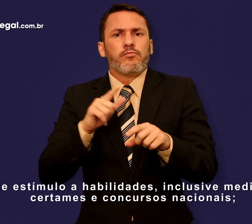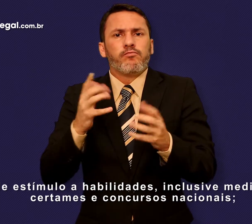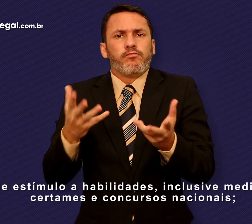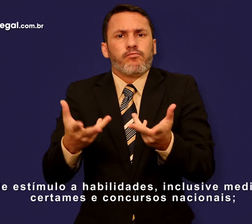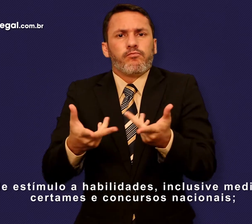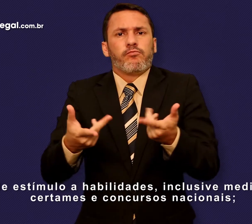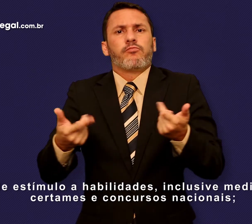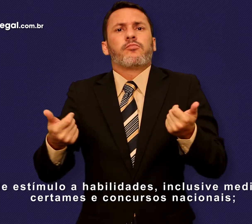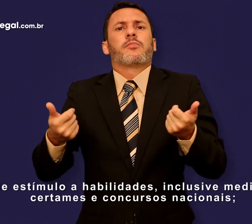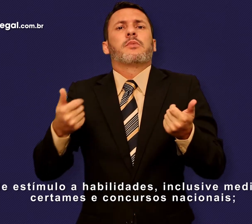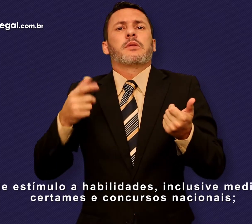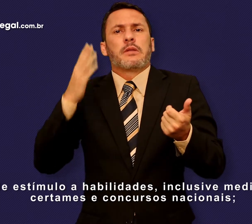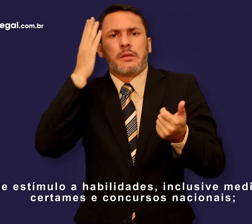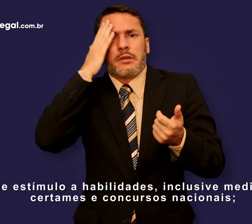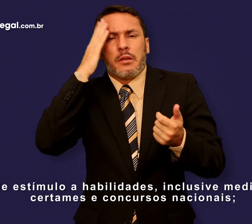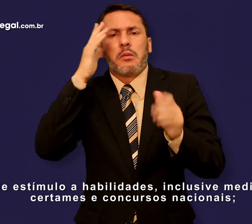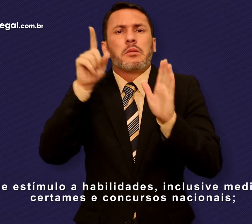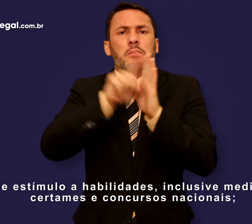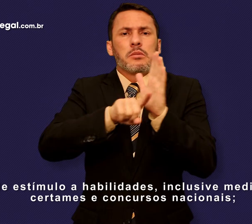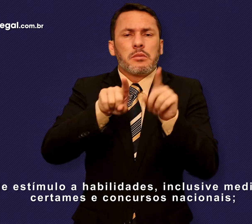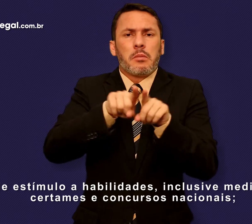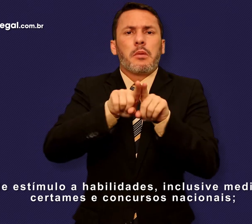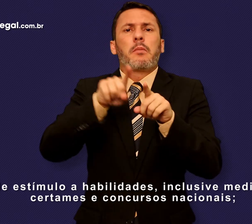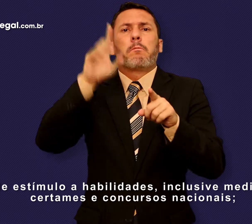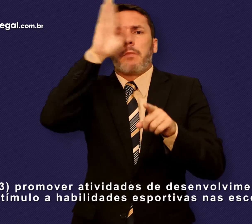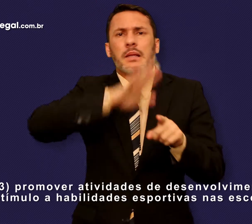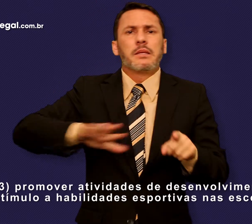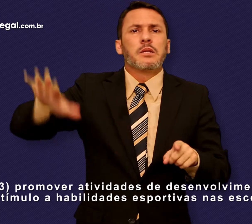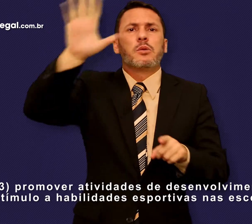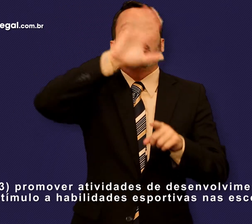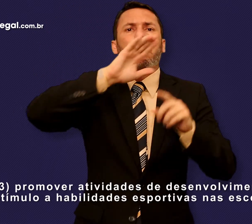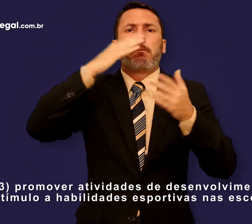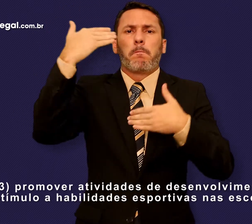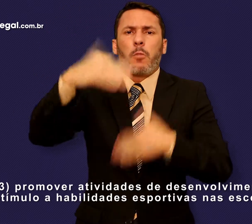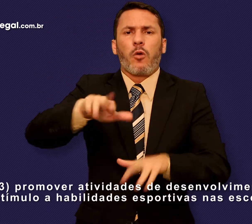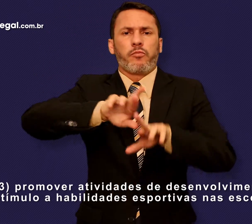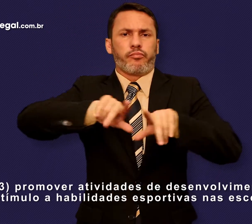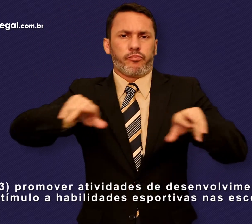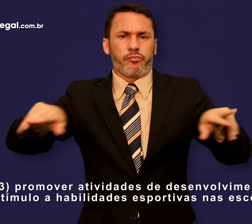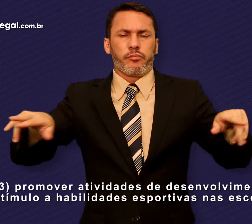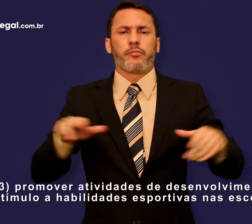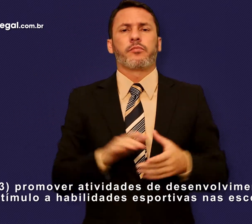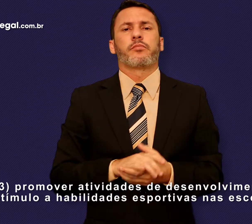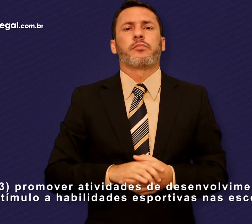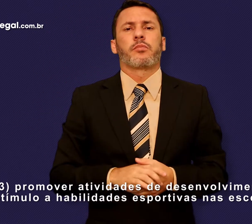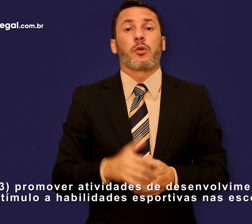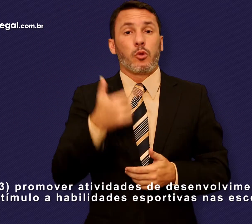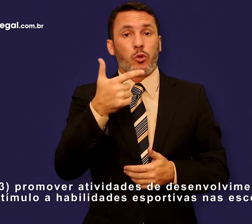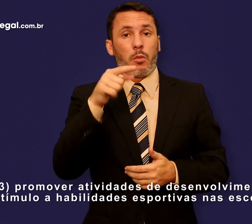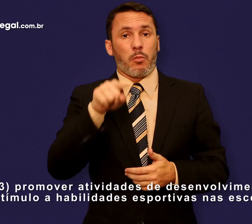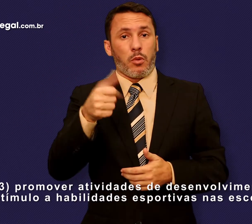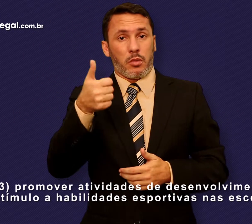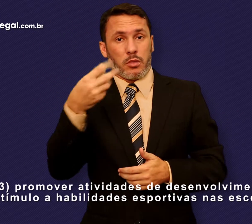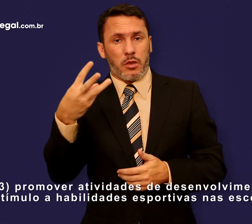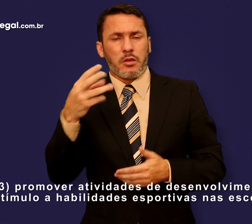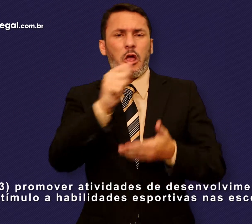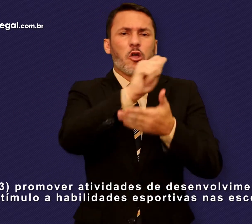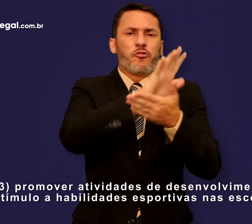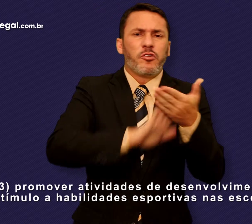inclusive mediante certames e concursos nacionais. 2.13. Promover atividades de desenvolvimento e estímulo a